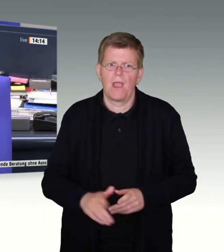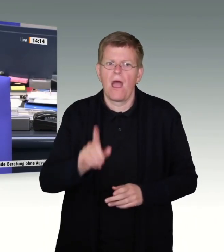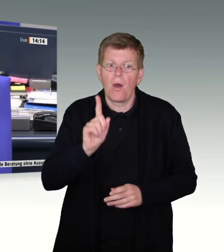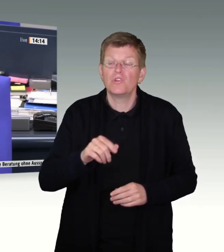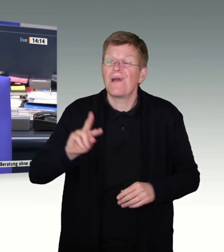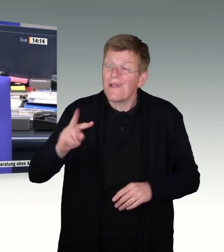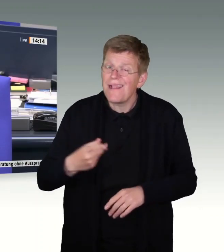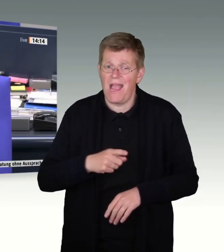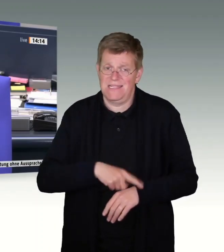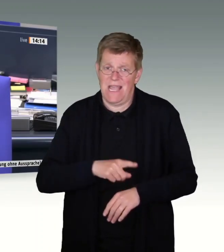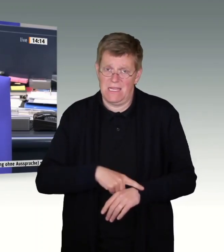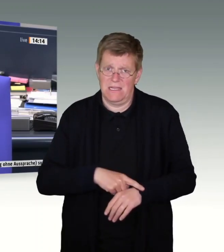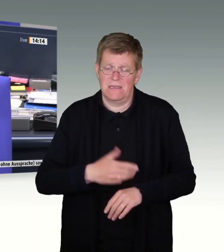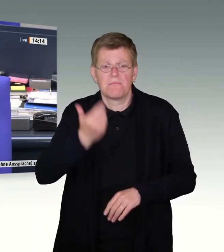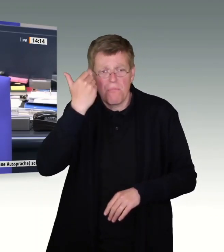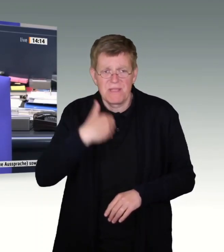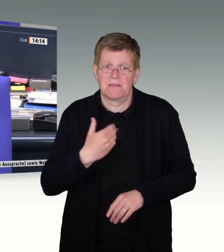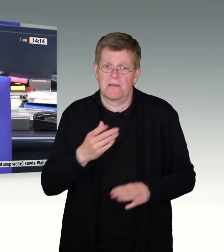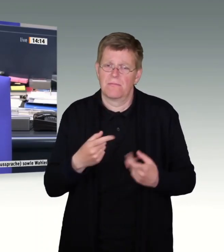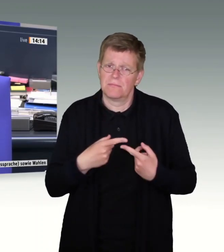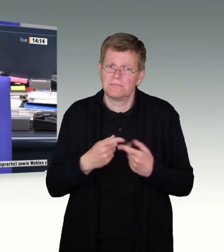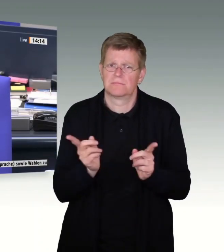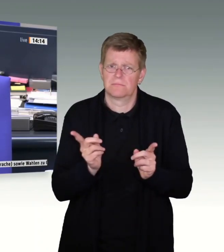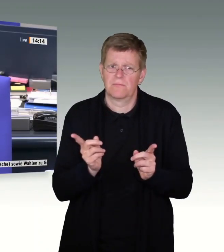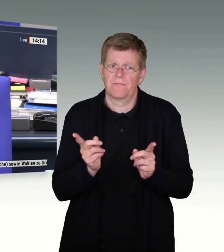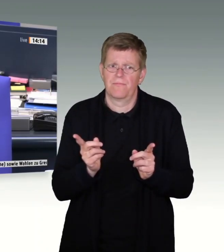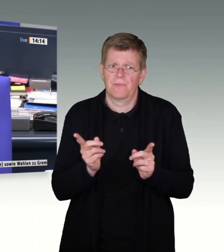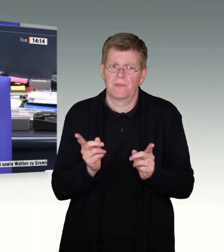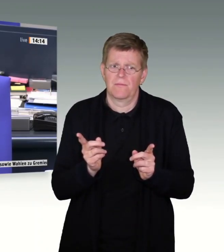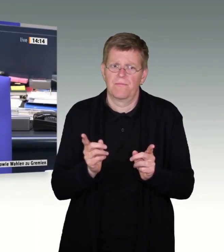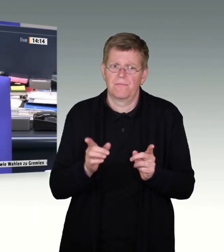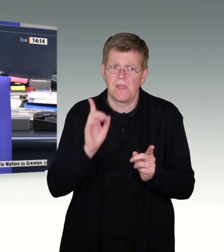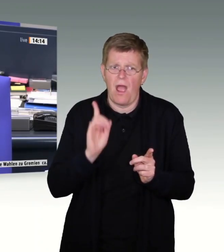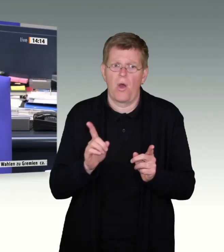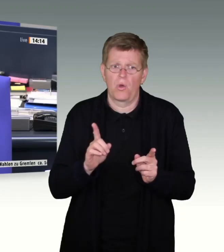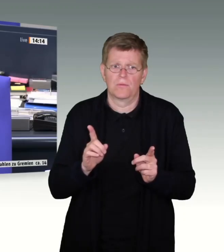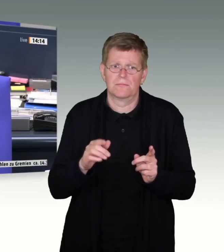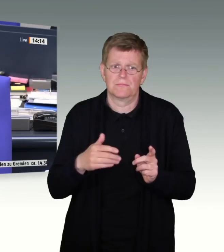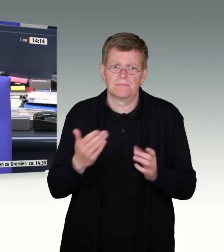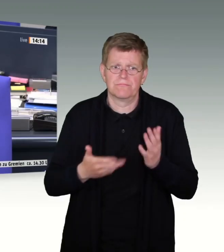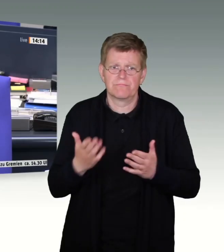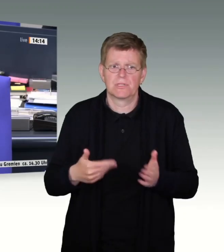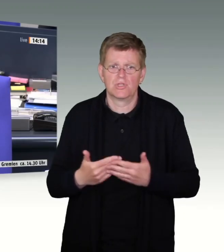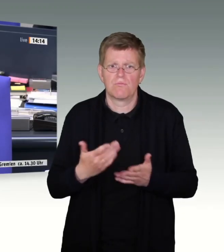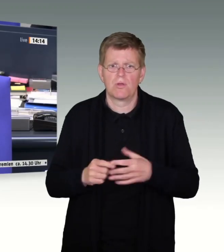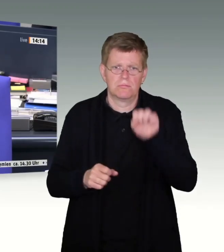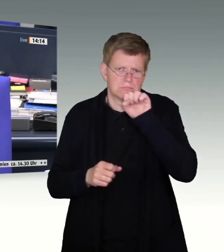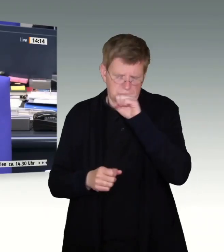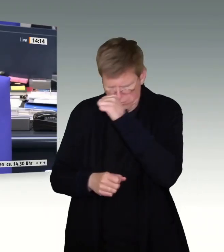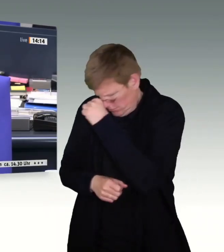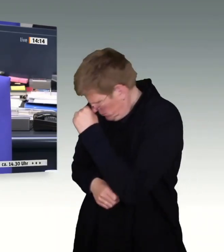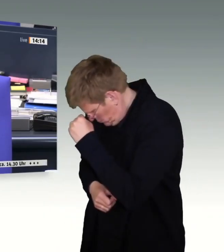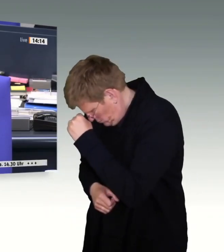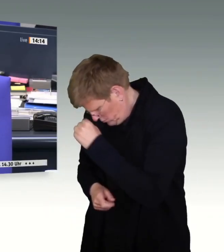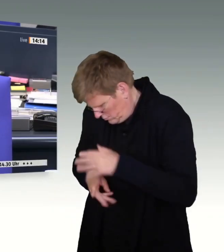gleichzeitig zu beachten, dass auch demonstratives sich Wegdrehen von